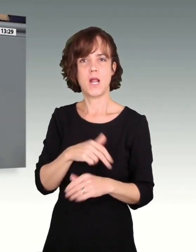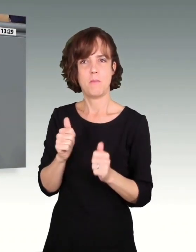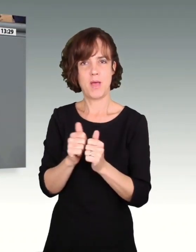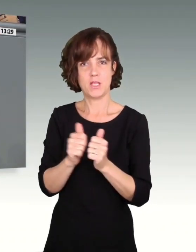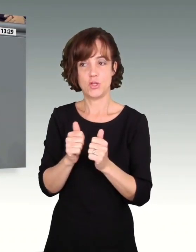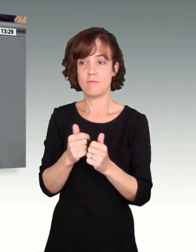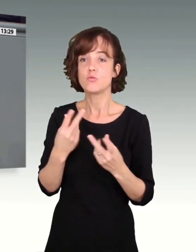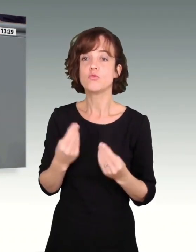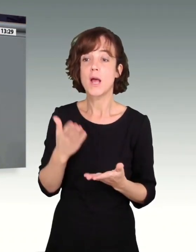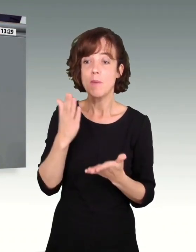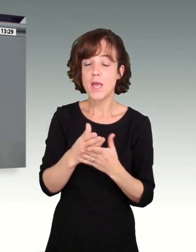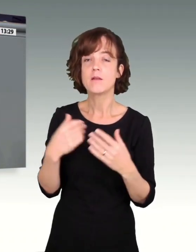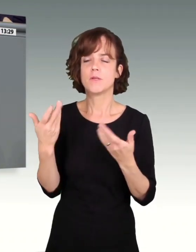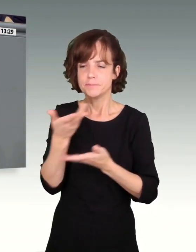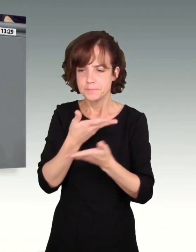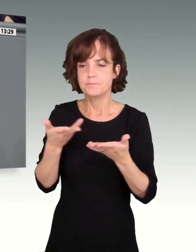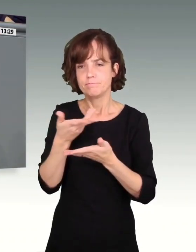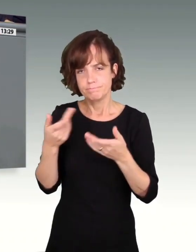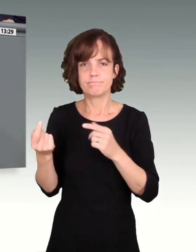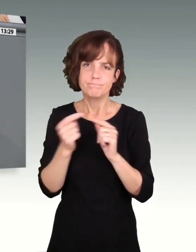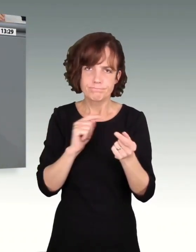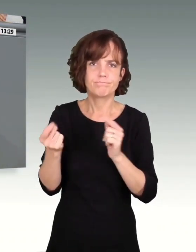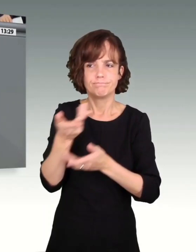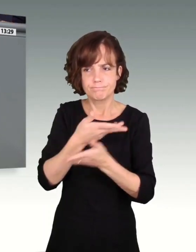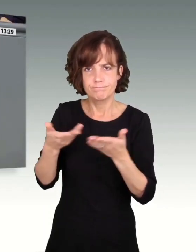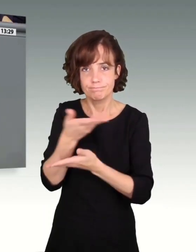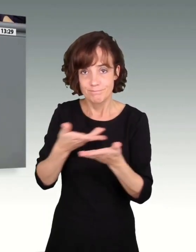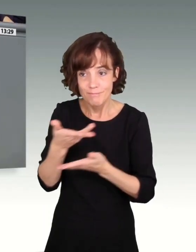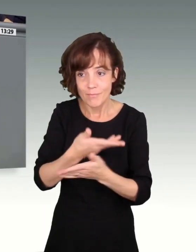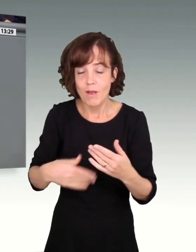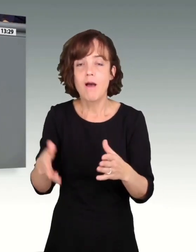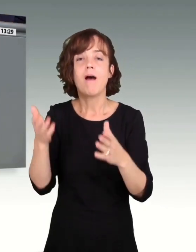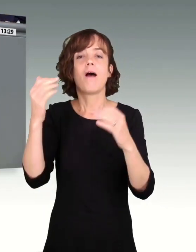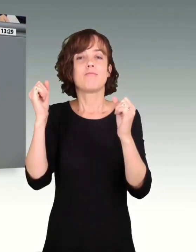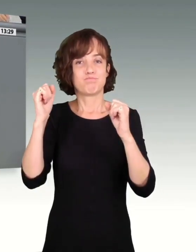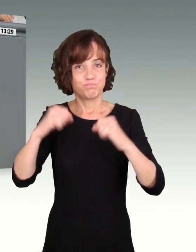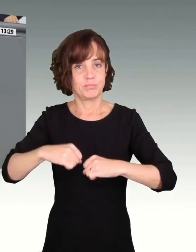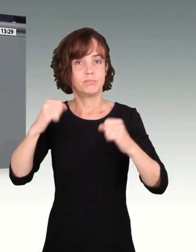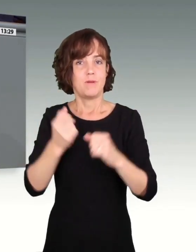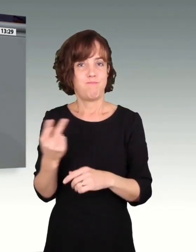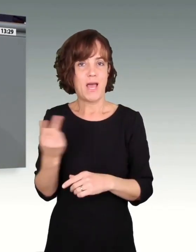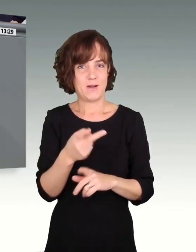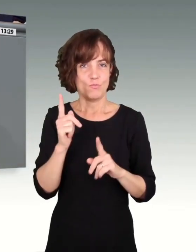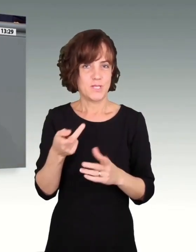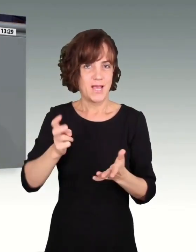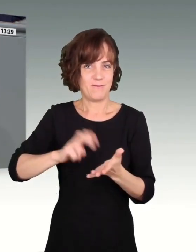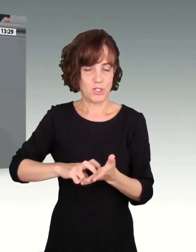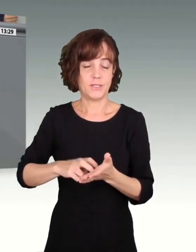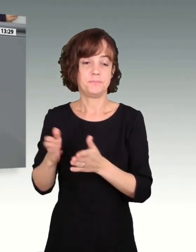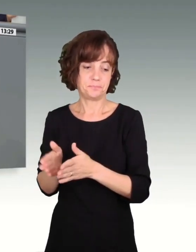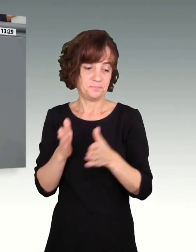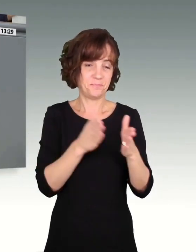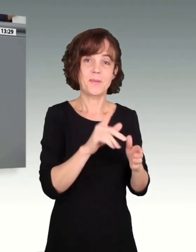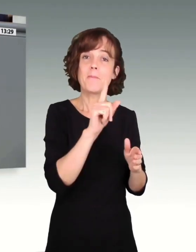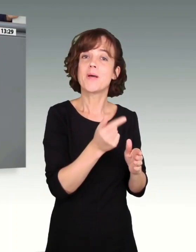auf etwas einigen muss. Man sitzt zusammen, man verhandelt, und am Ende steht eine Einigung, der beide Seiten zustimmen müssen. Die Mindestlohnkommission